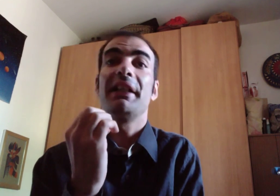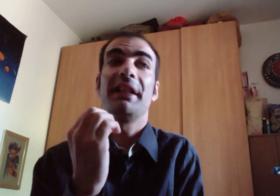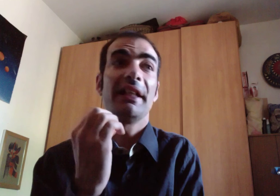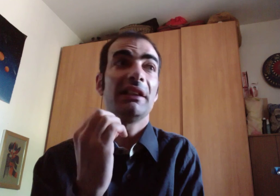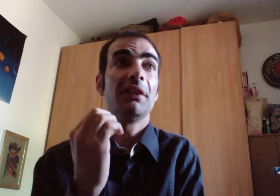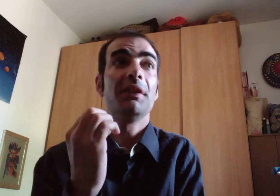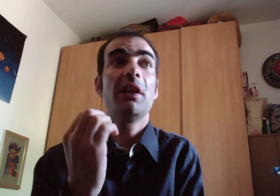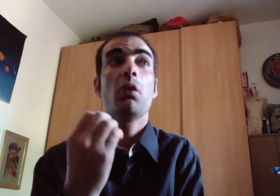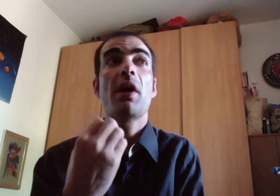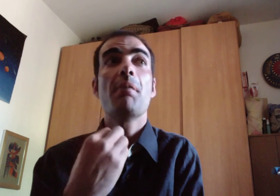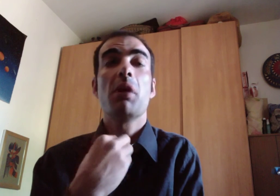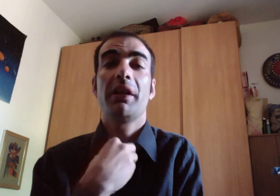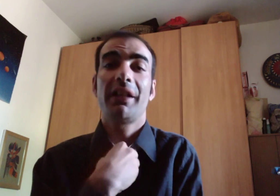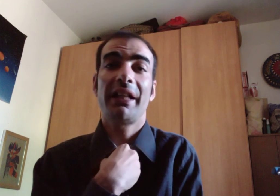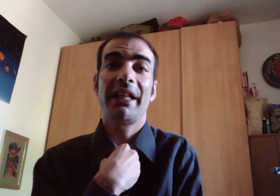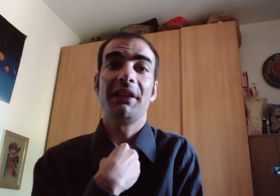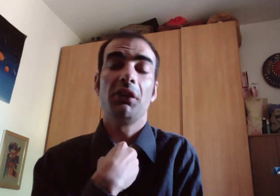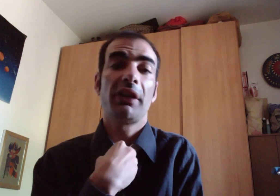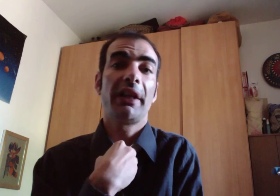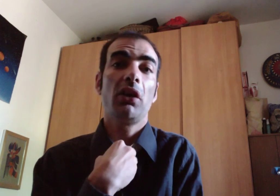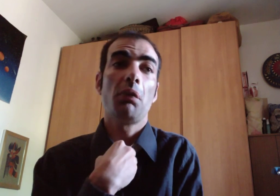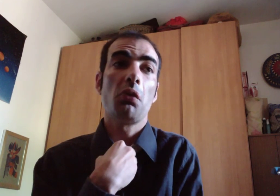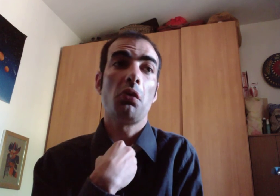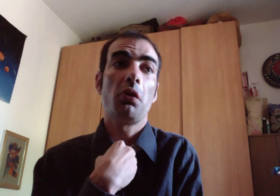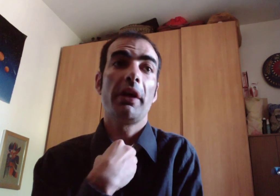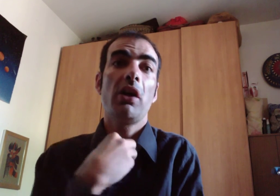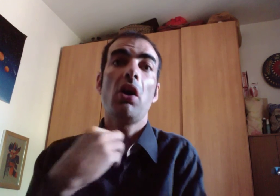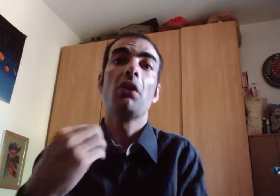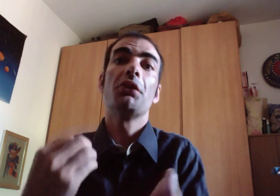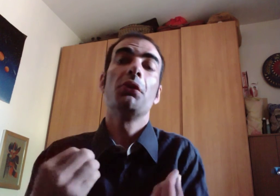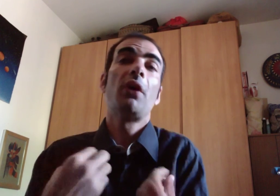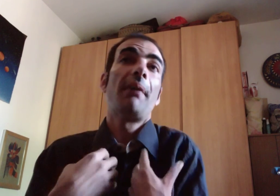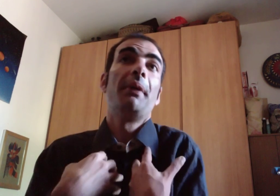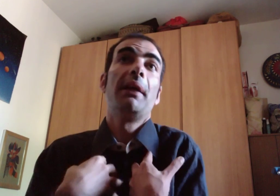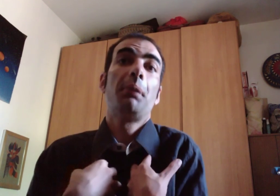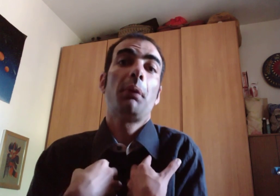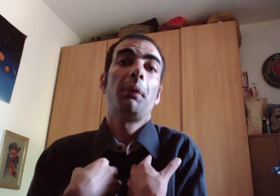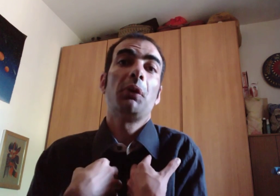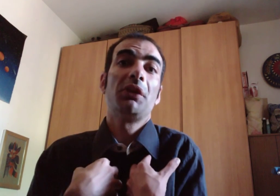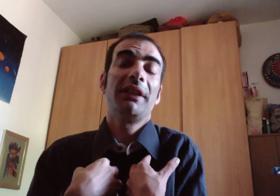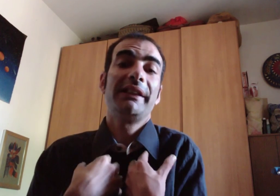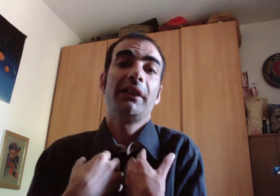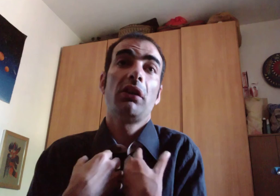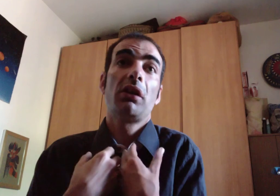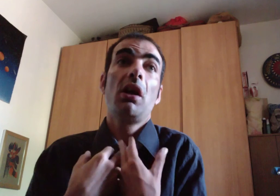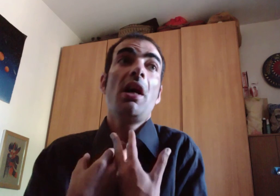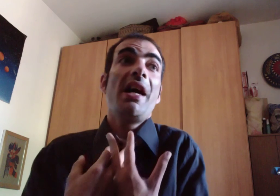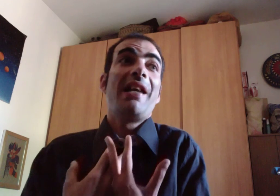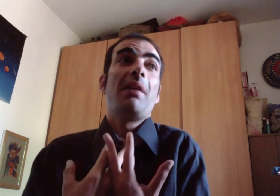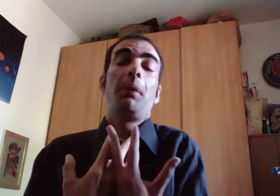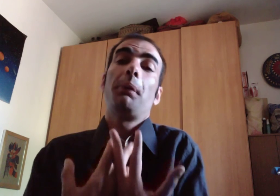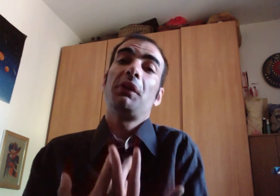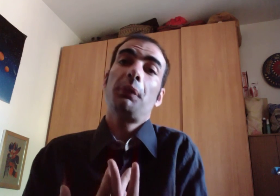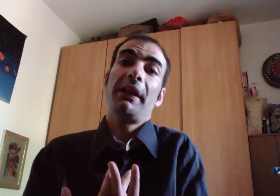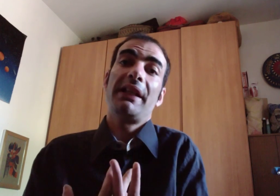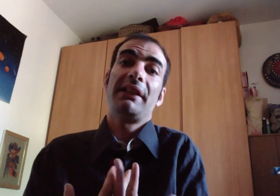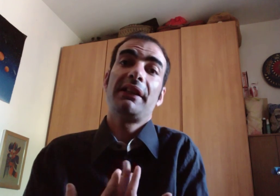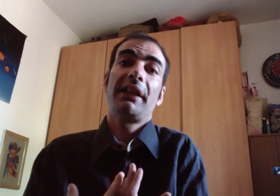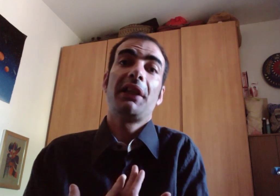negativi del web credo che comunque ognuno abbia le proprie motivazioni e le proprie esperienze che